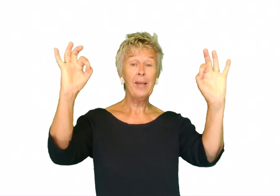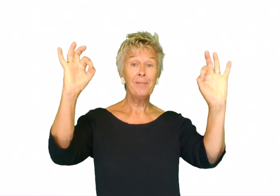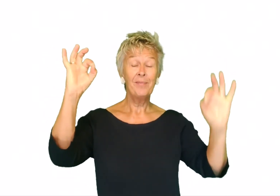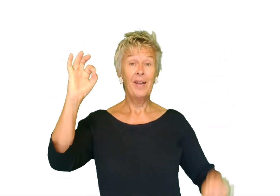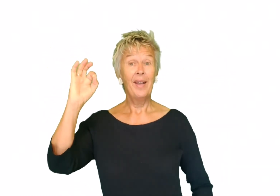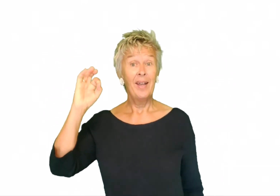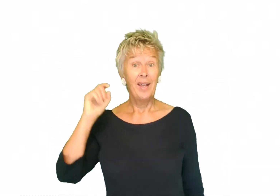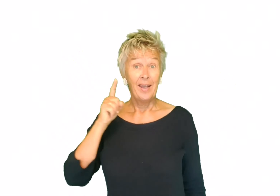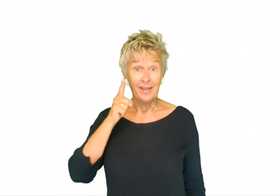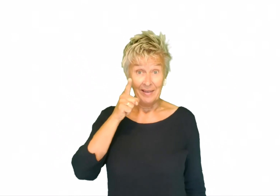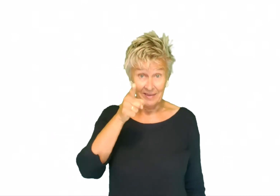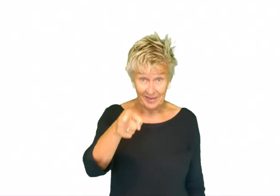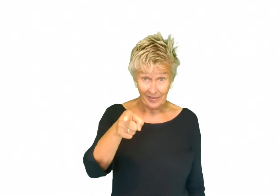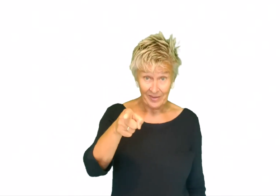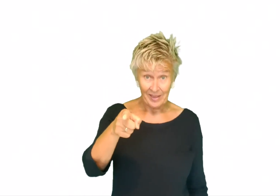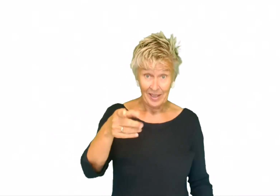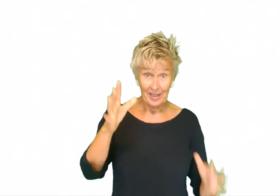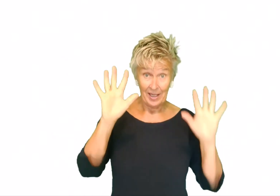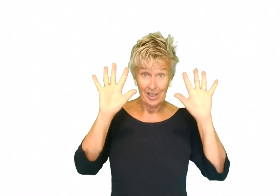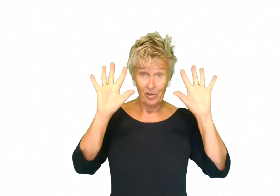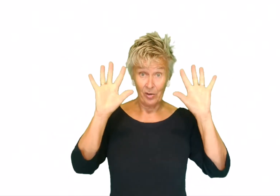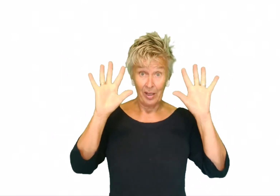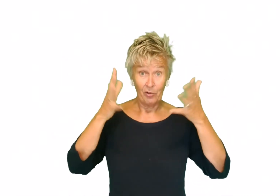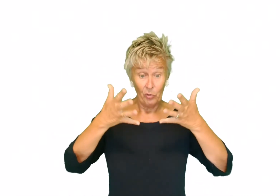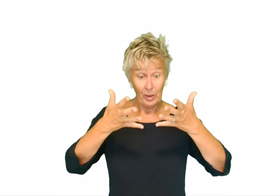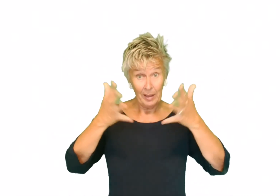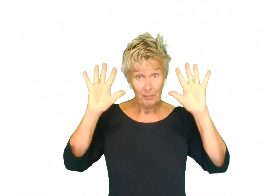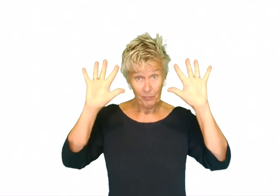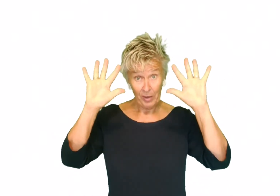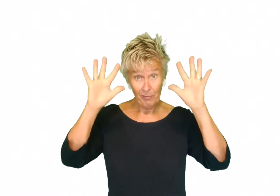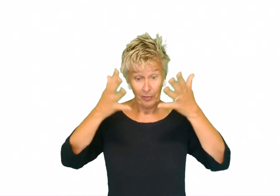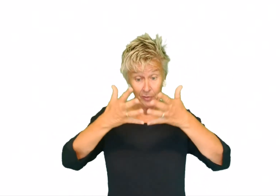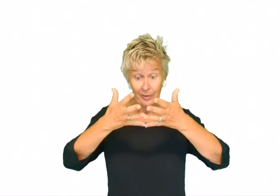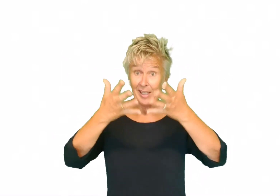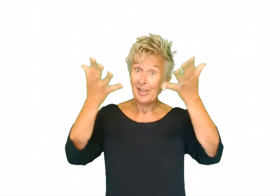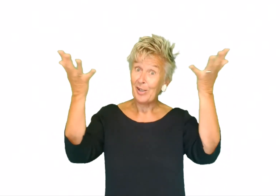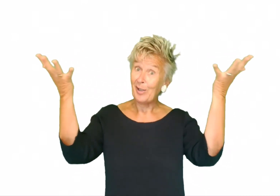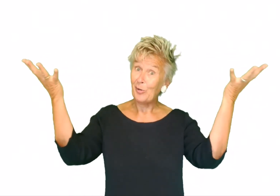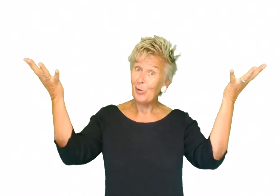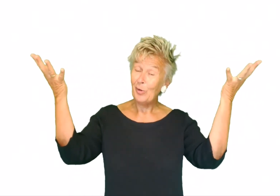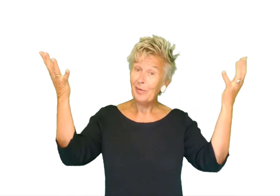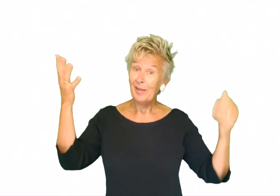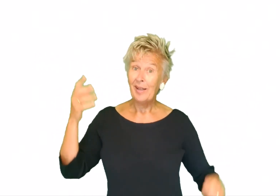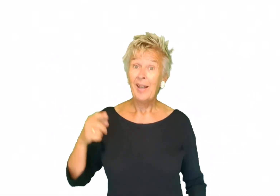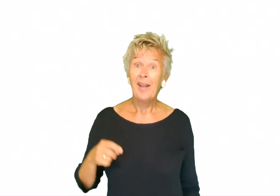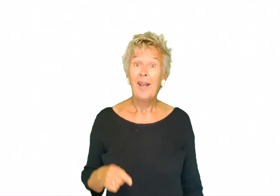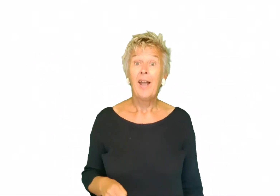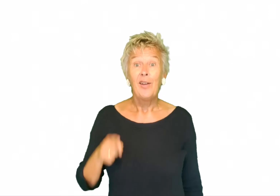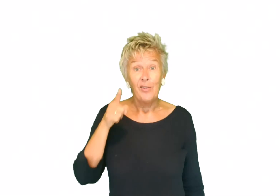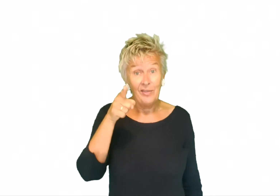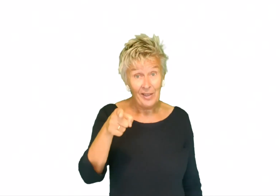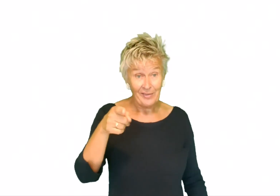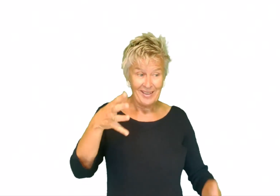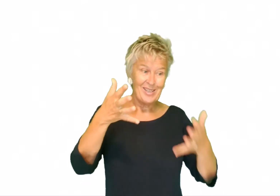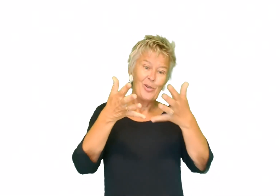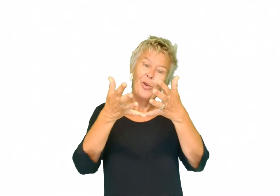Dat is een Ja dat is de natuur. Ja dat is de